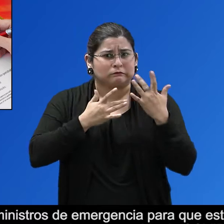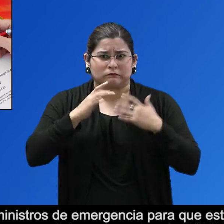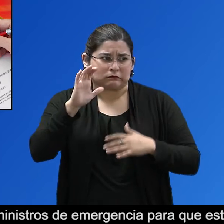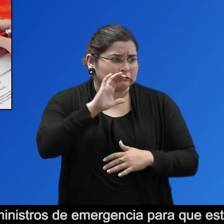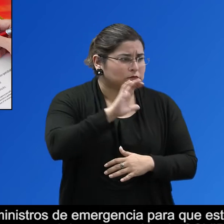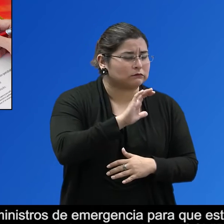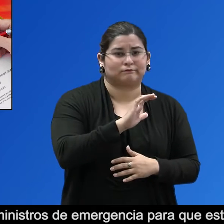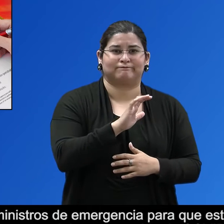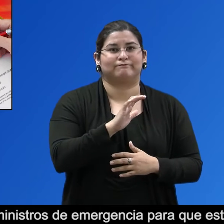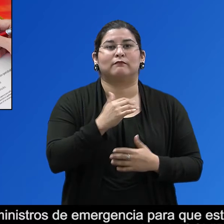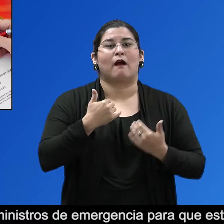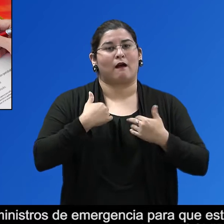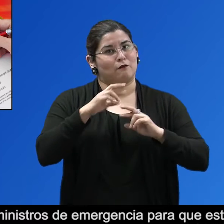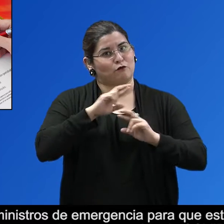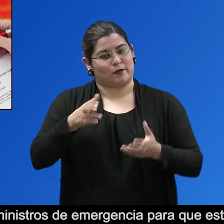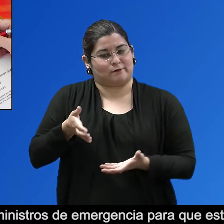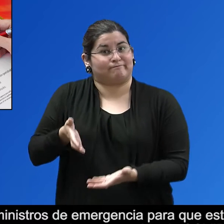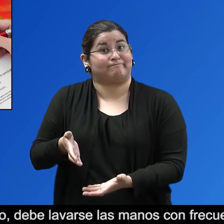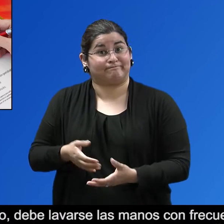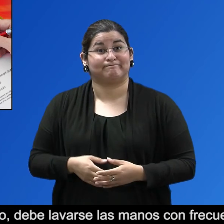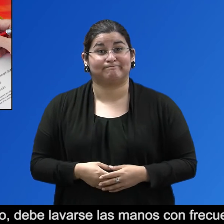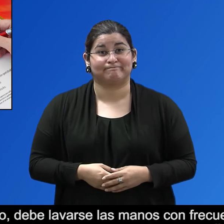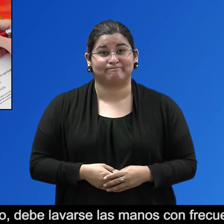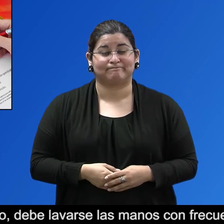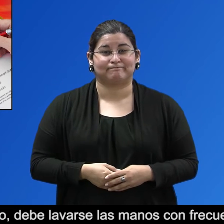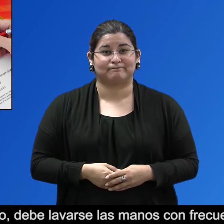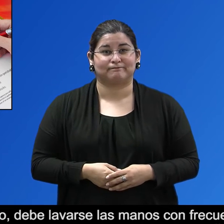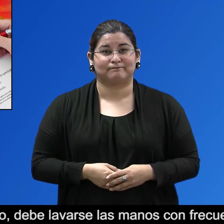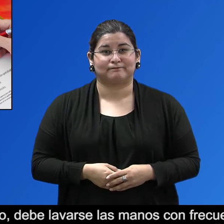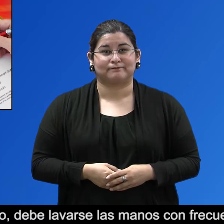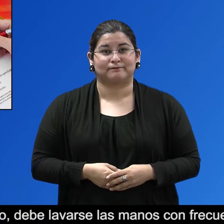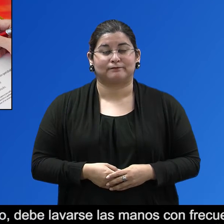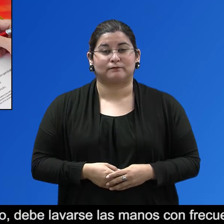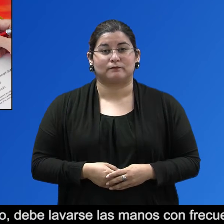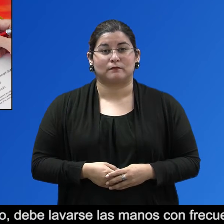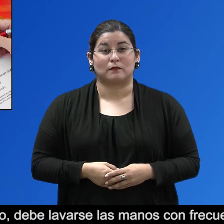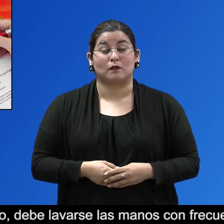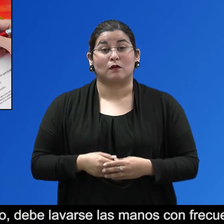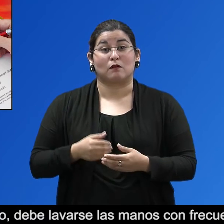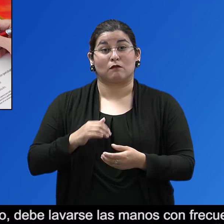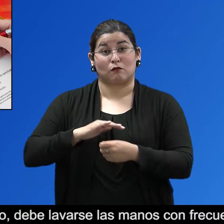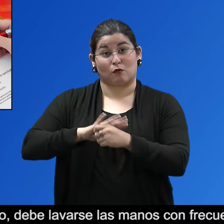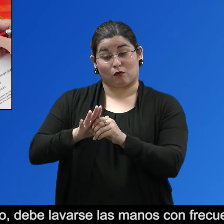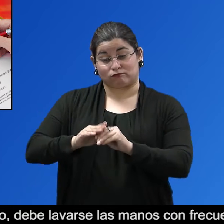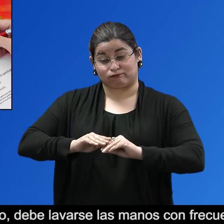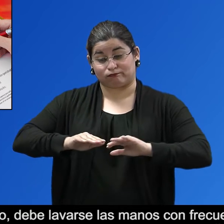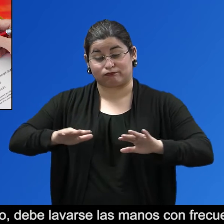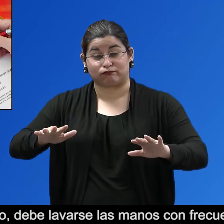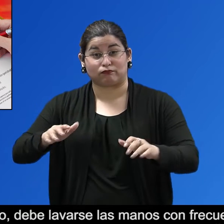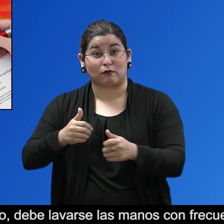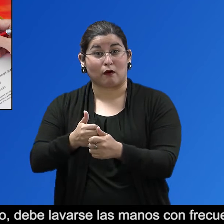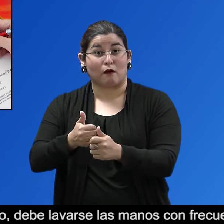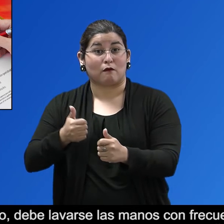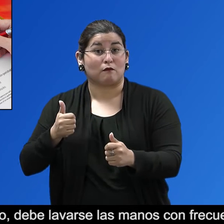propagación de COVID-19 mientras esté en un refugio, debe lavarse las manos con frecuencia.